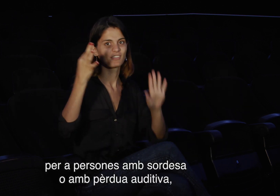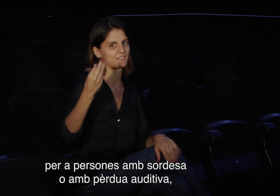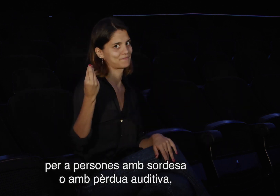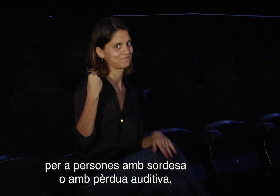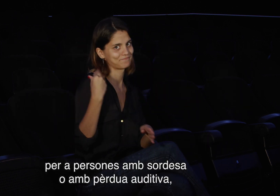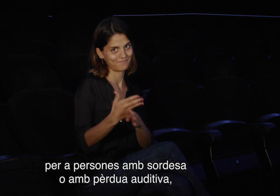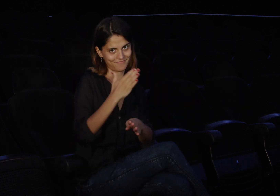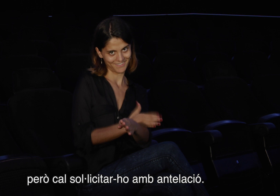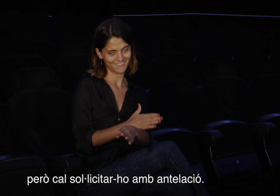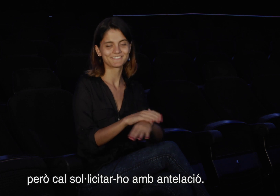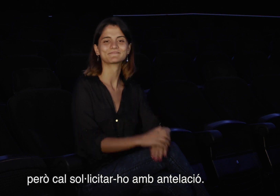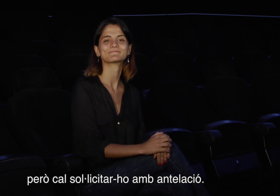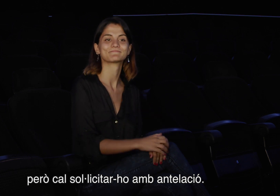Però cal sol·licitar-ho amb entelació.